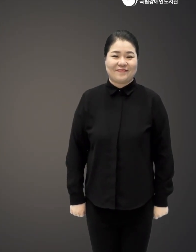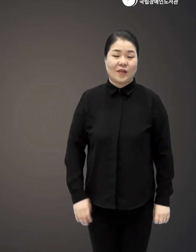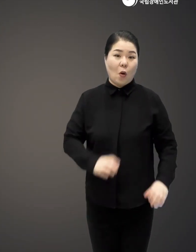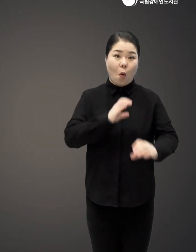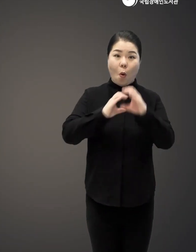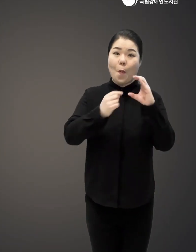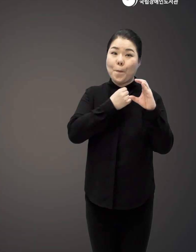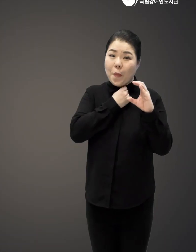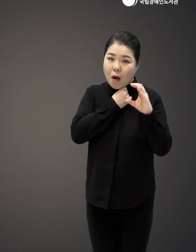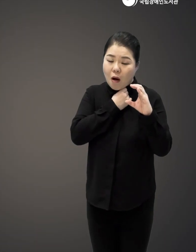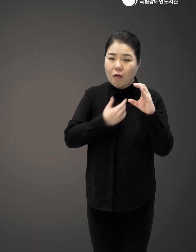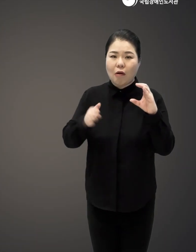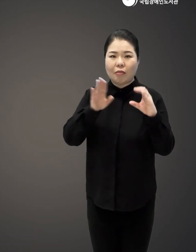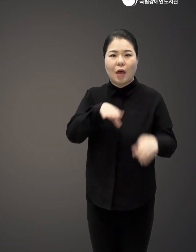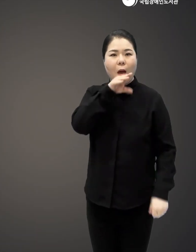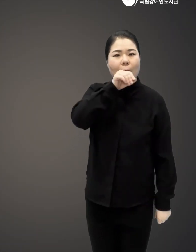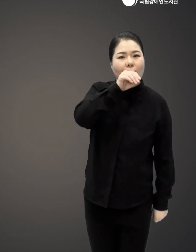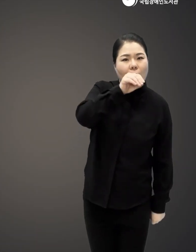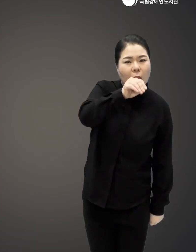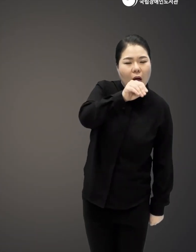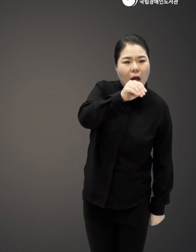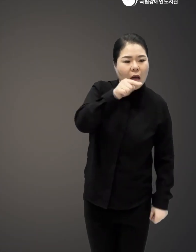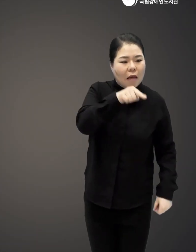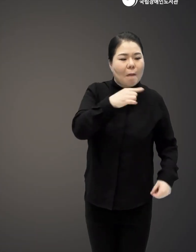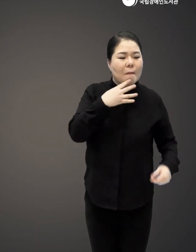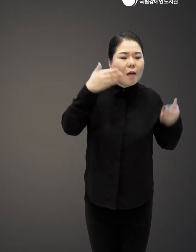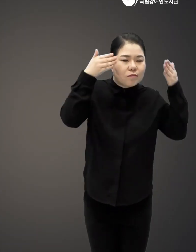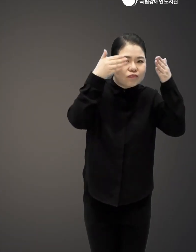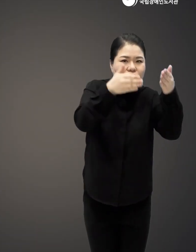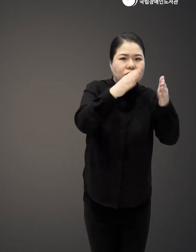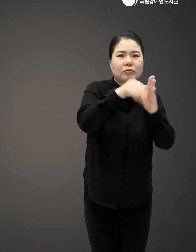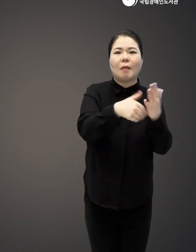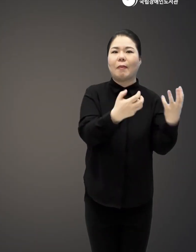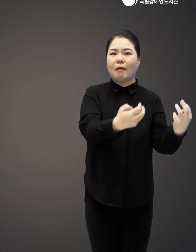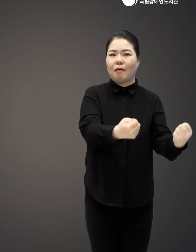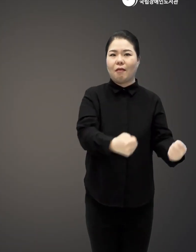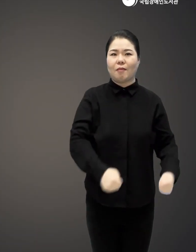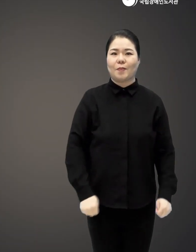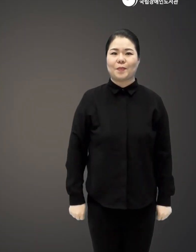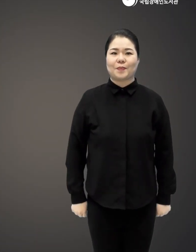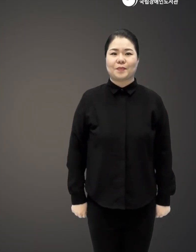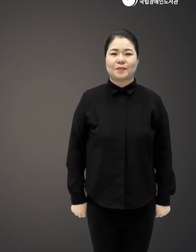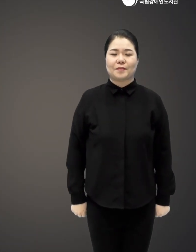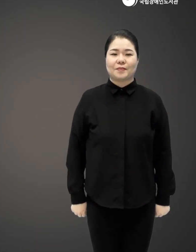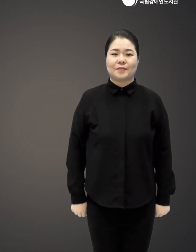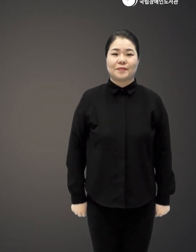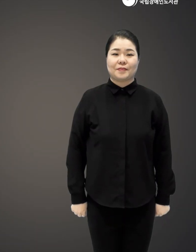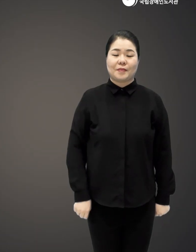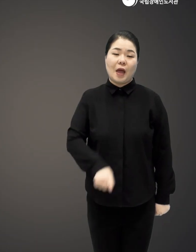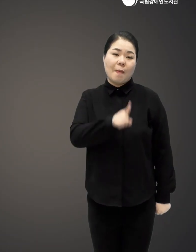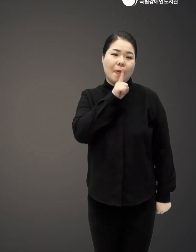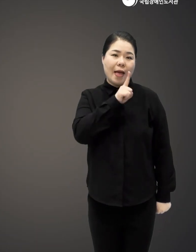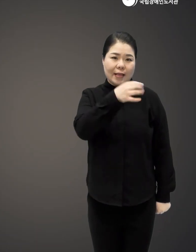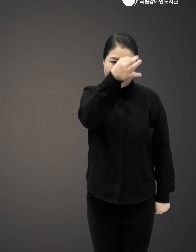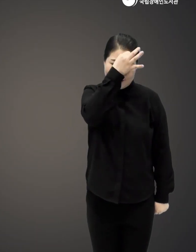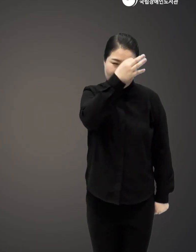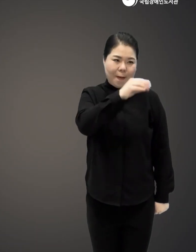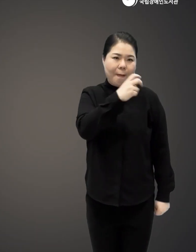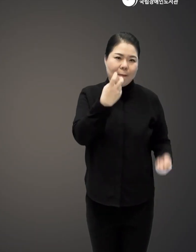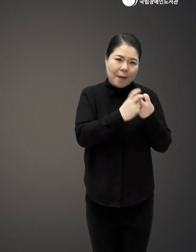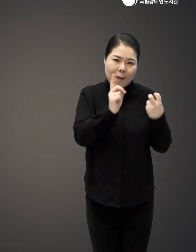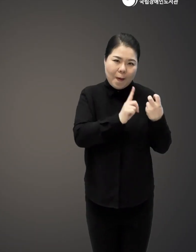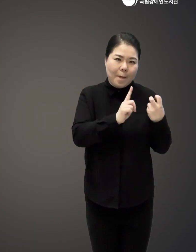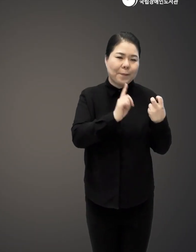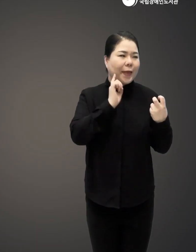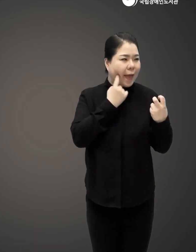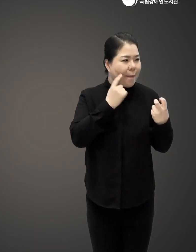소통을 하고 싶어 하면서요 자꾸 언어에만 집중하는 경우가 참 많거든요 어떻게 하면 내가 좀 더 조리 있게 말을 해야